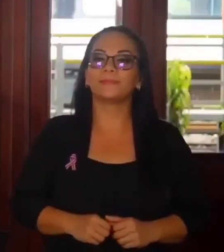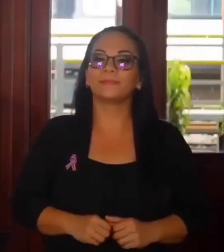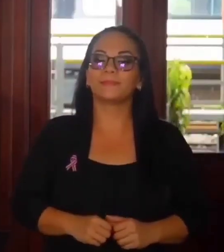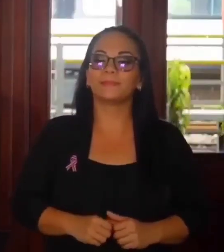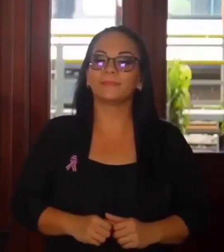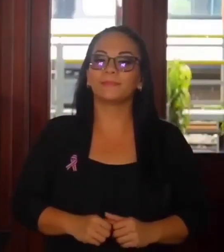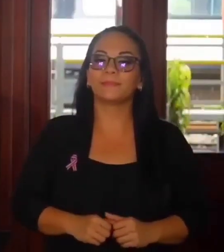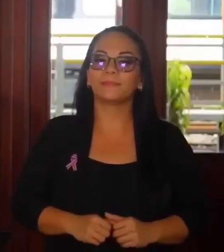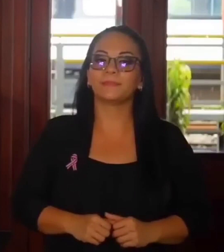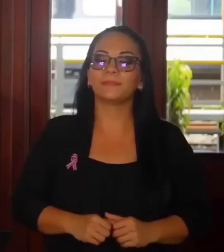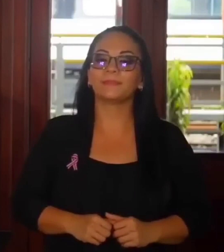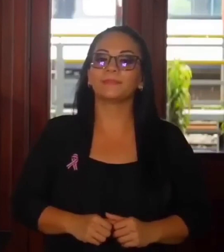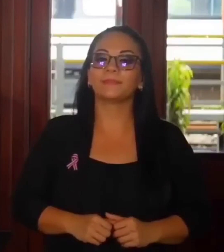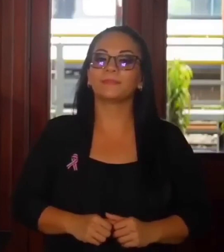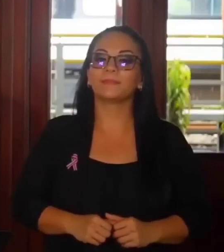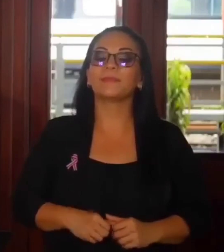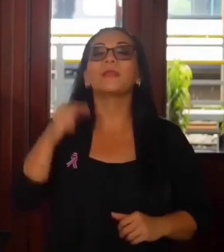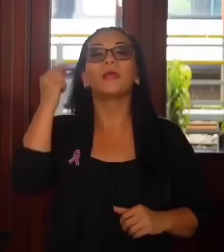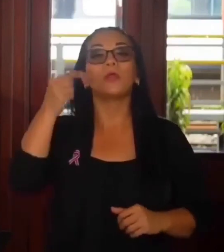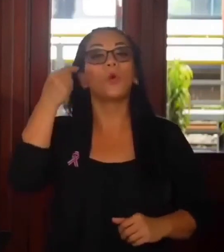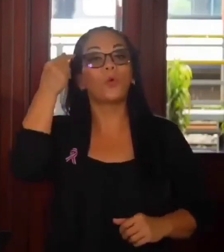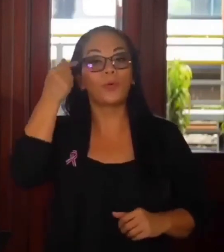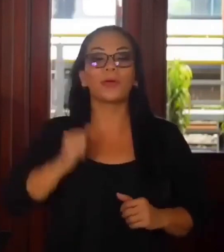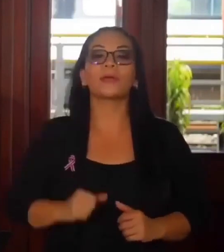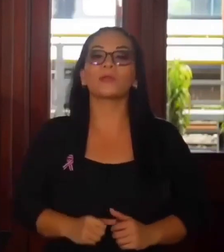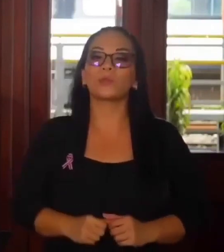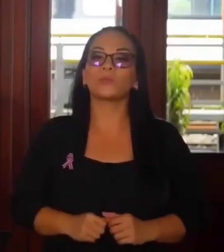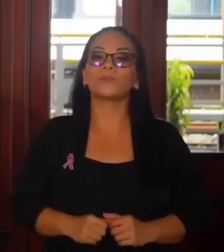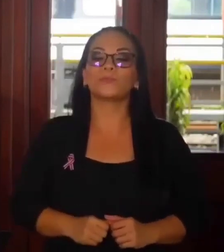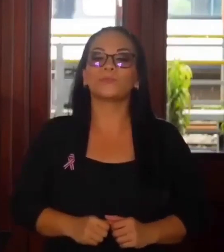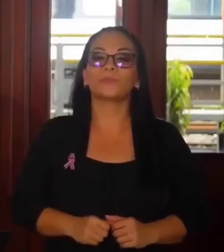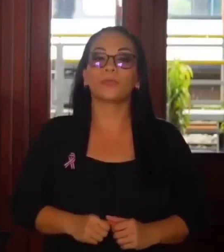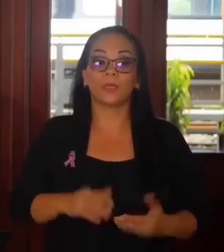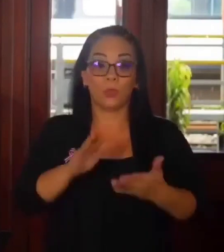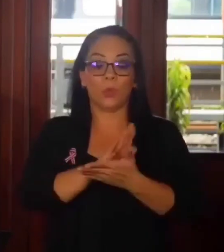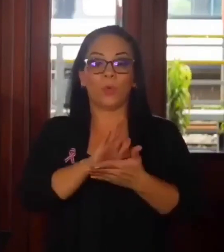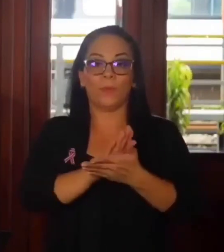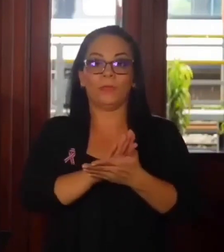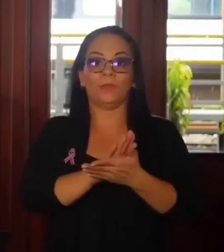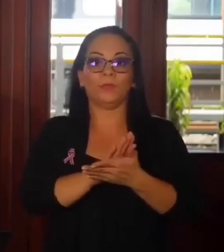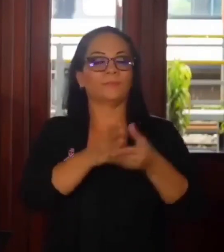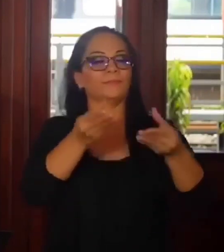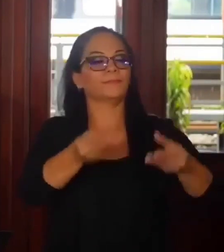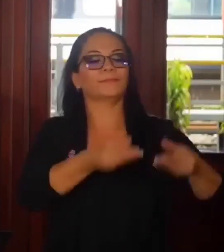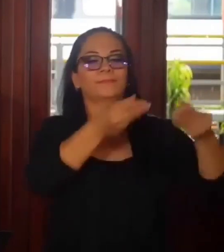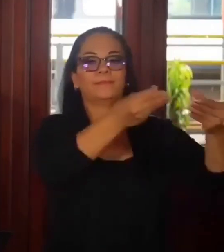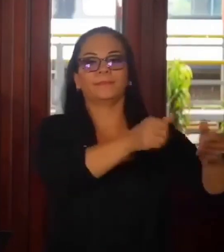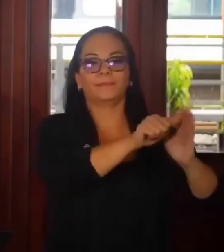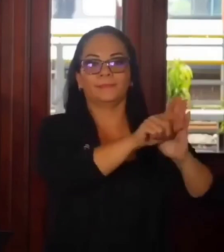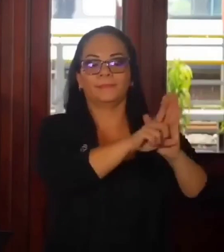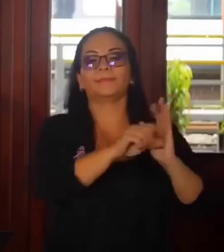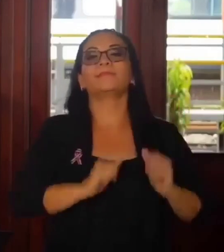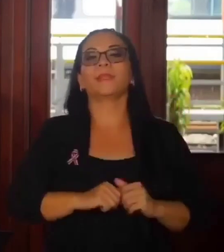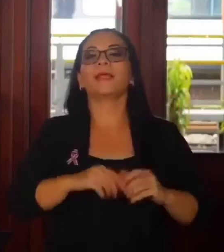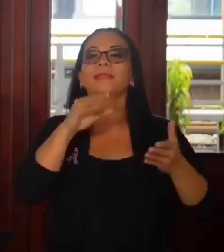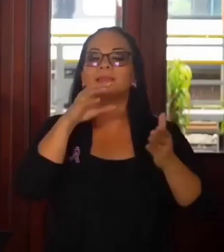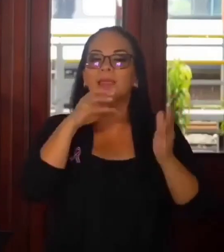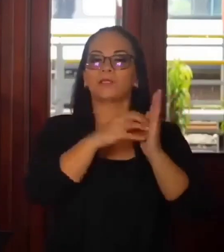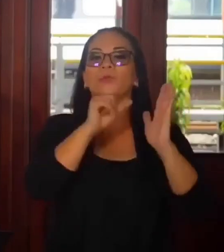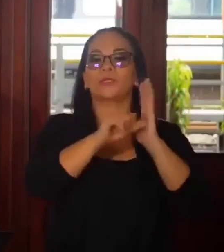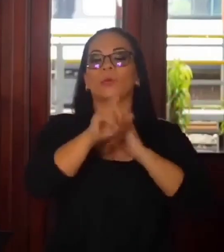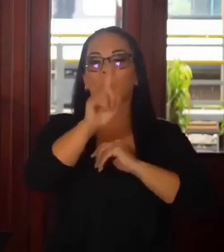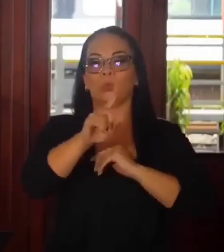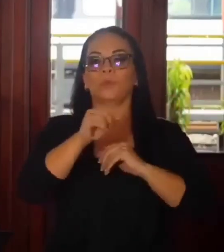el gobierno le devuelve al Congreso el texto del artículo 1 de la Ley de Impuestos sobre la